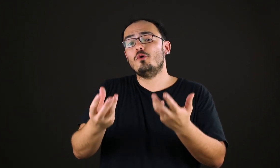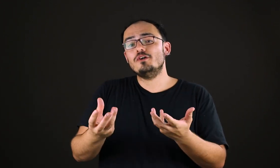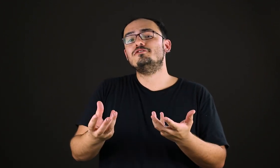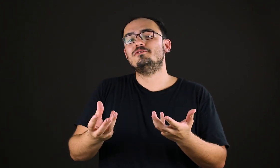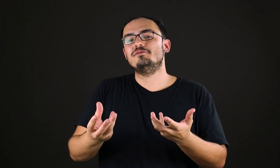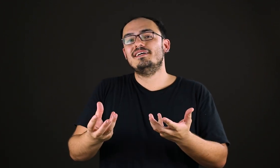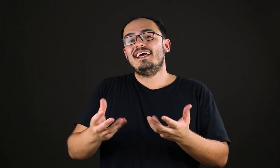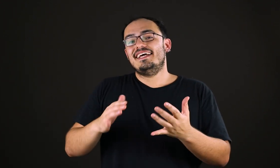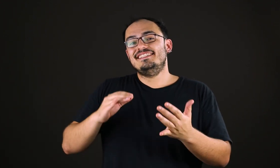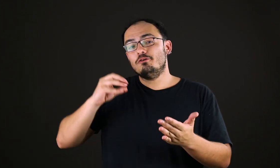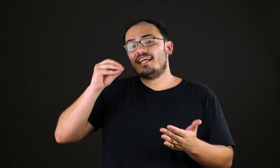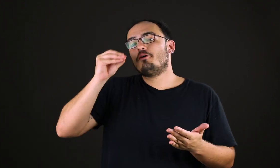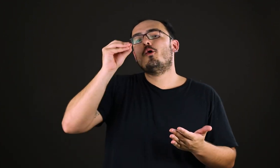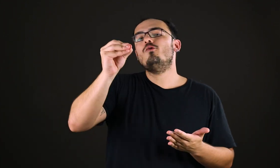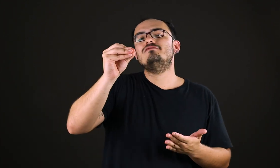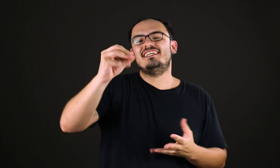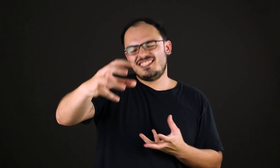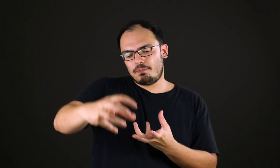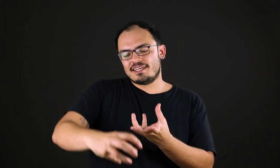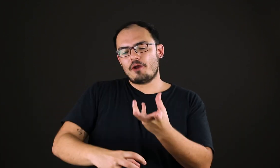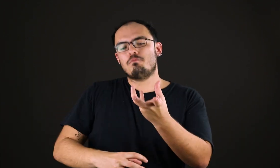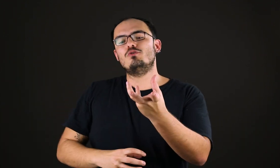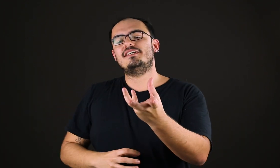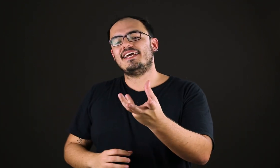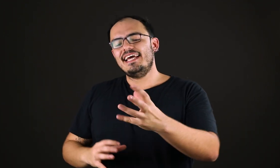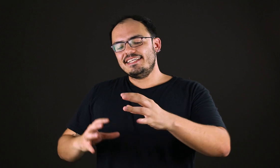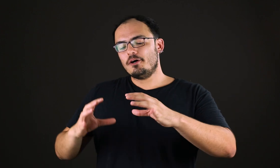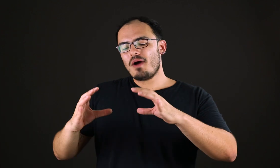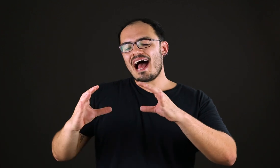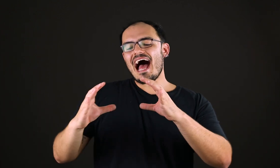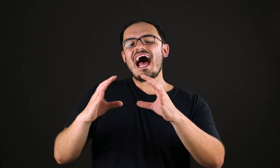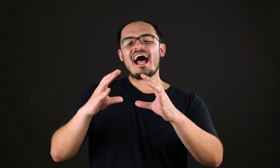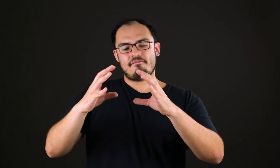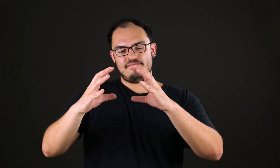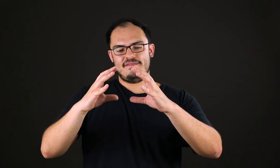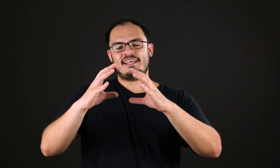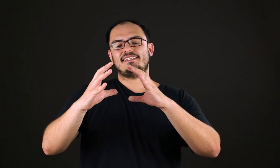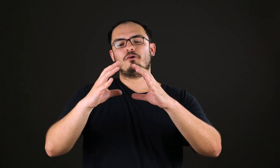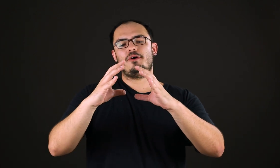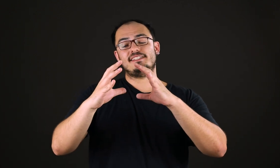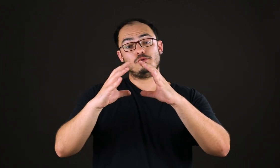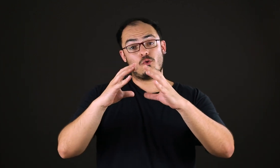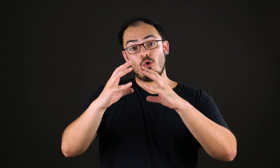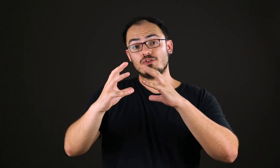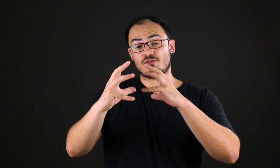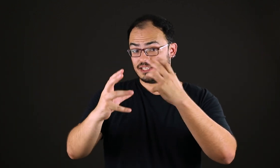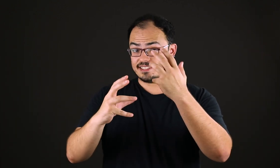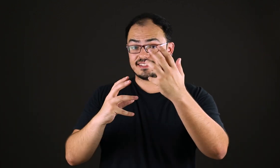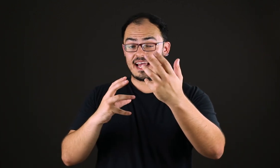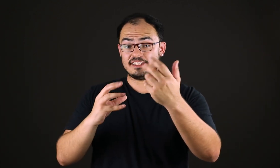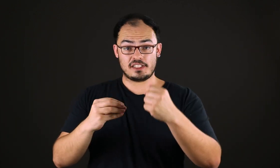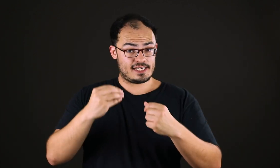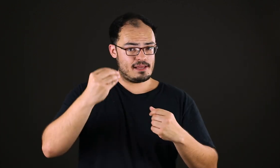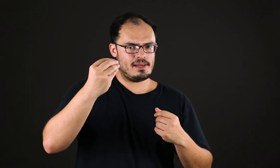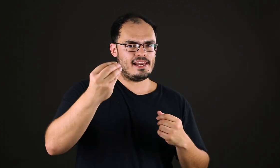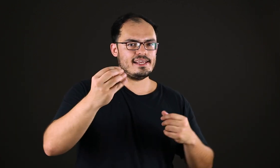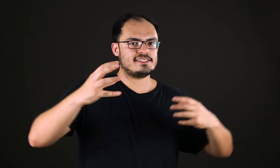gosto não dá conta de explicar o porquê. Então, há, nessa coisa do gosto, da estética, da beleza,